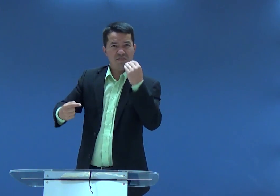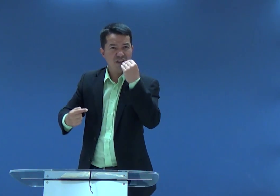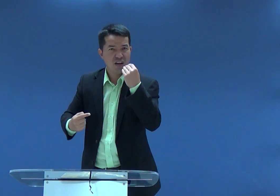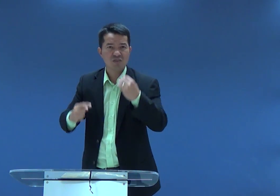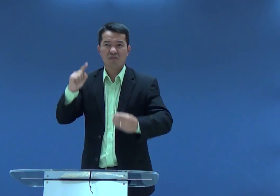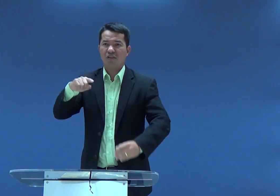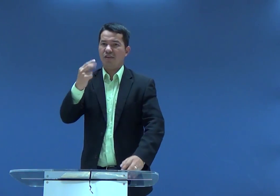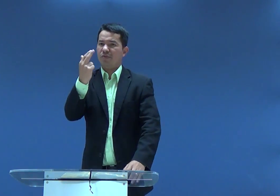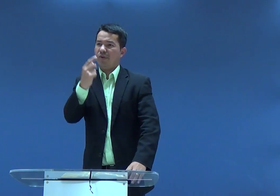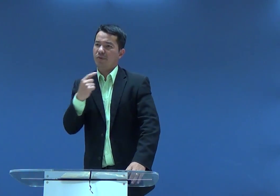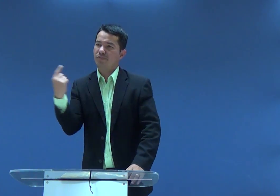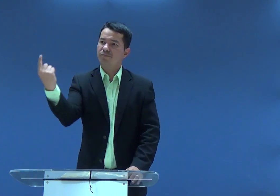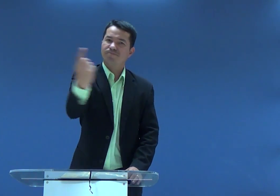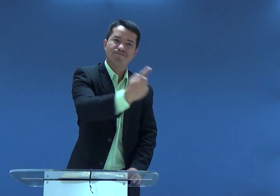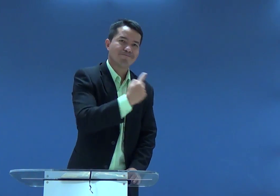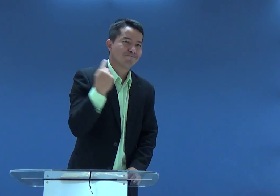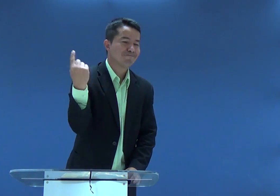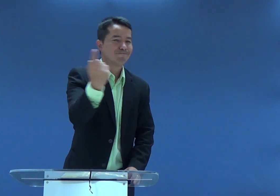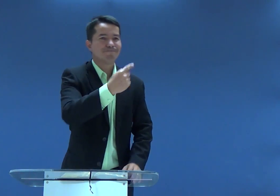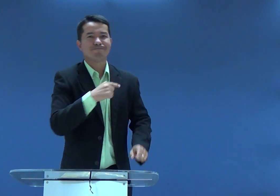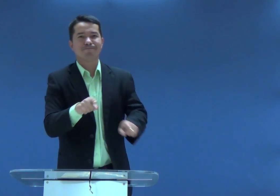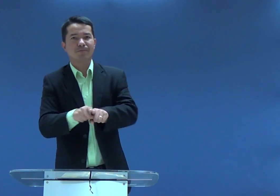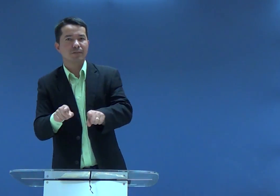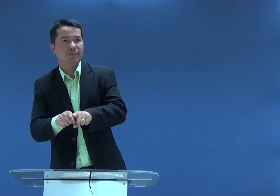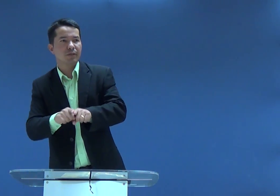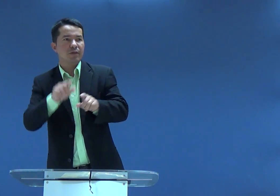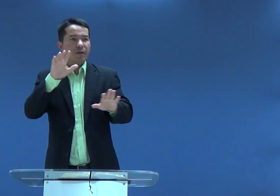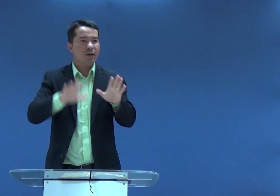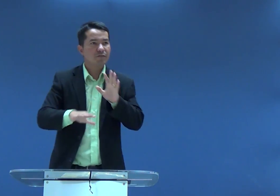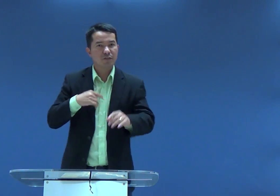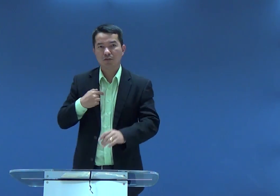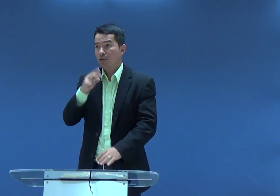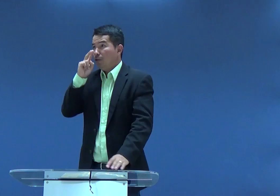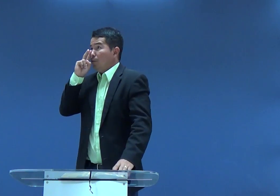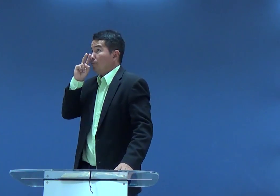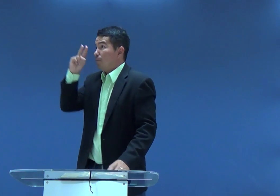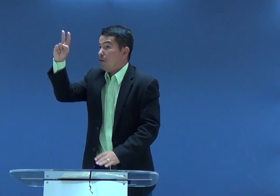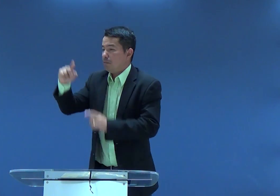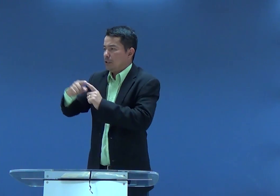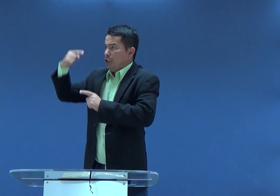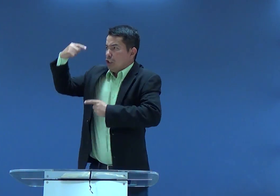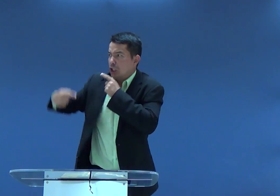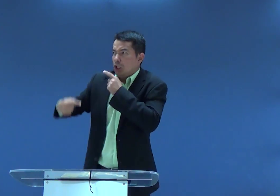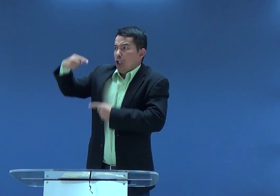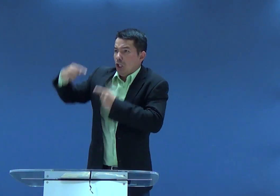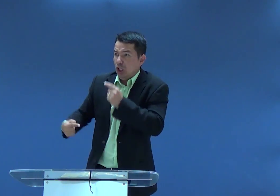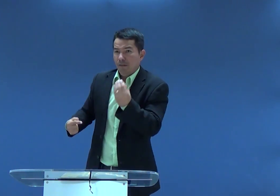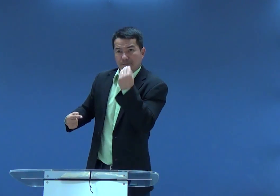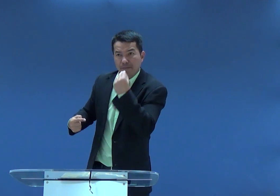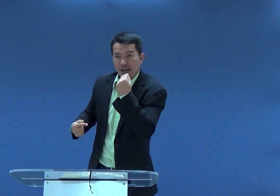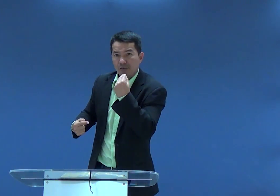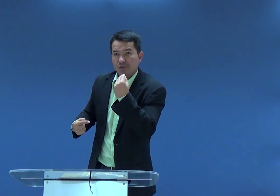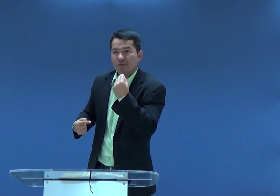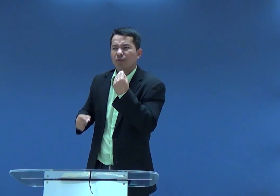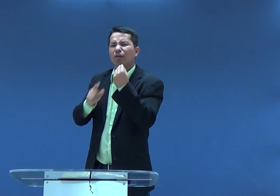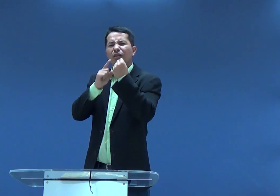mensagem, força e fraqueza, força versus fraqueza. Às vezes, nós somos fortes, a gente está indo na batalha,